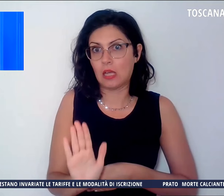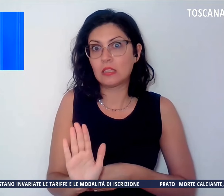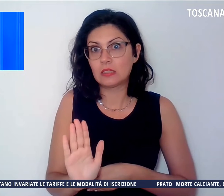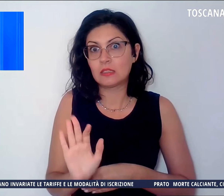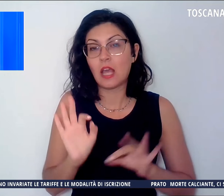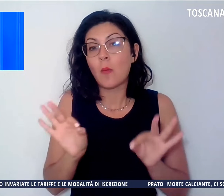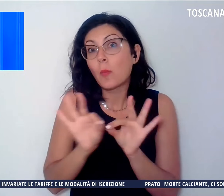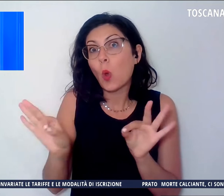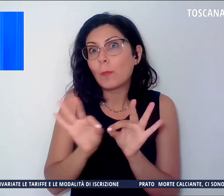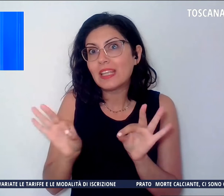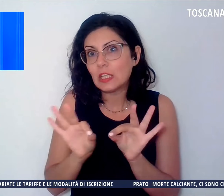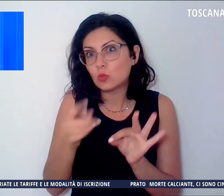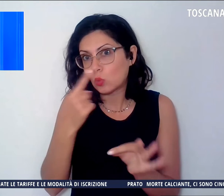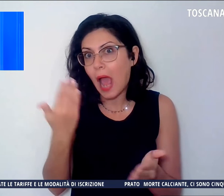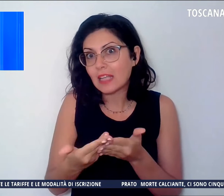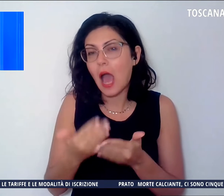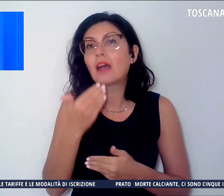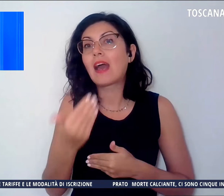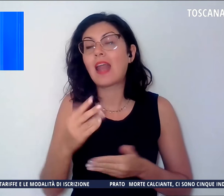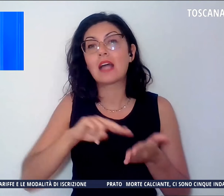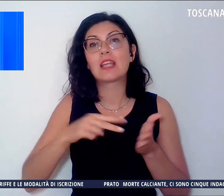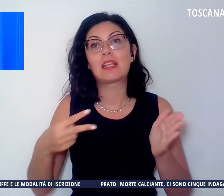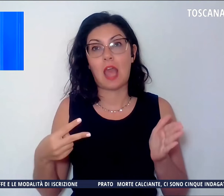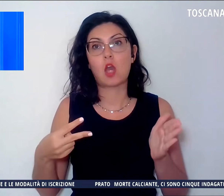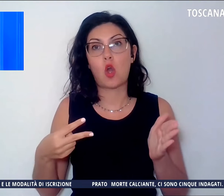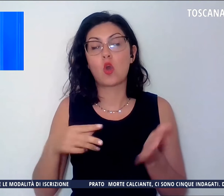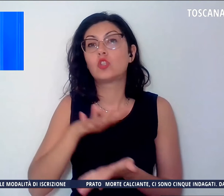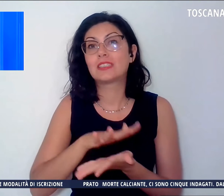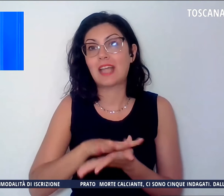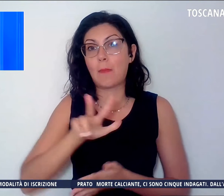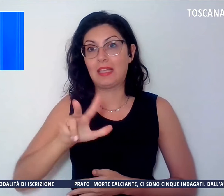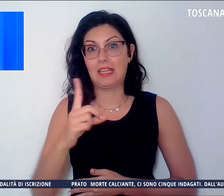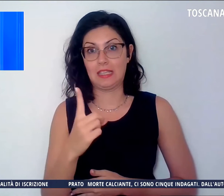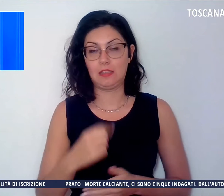misura grazie alla tecnologia della stampa 3D.